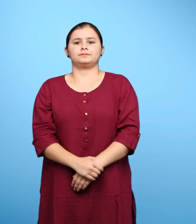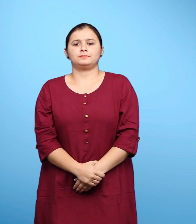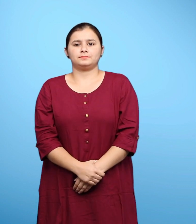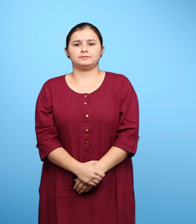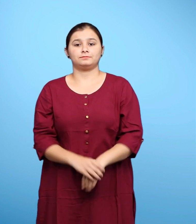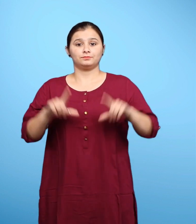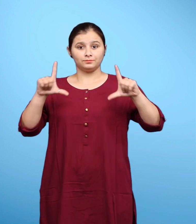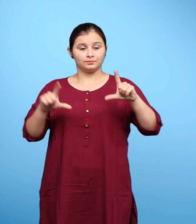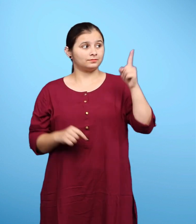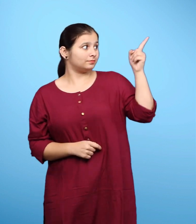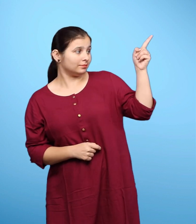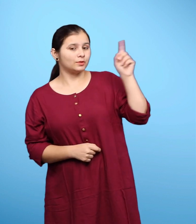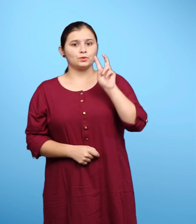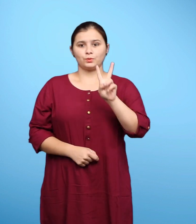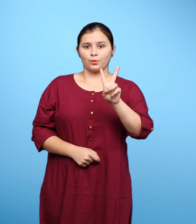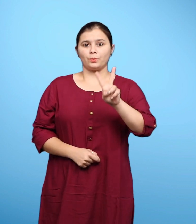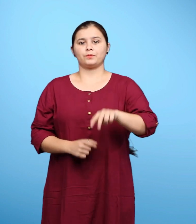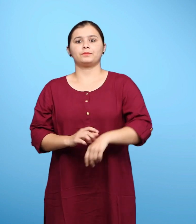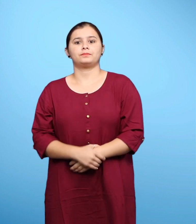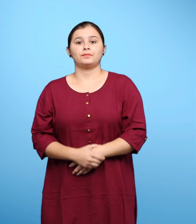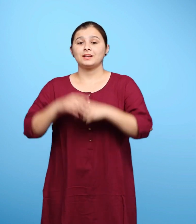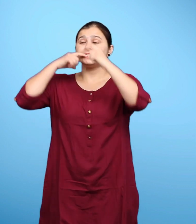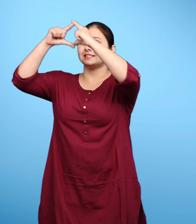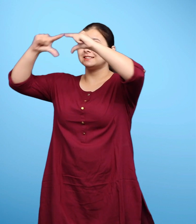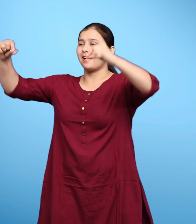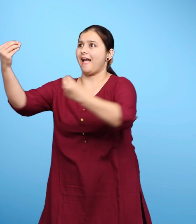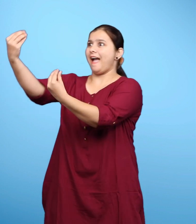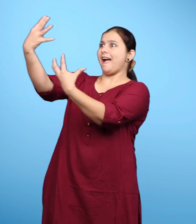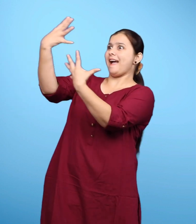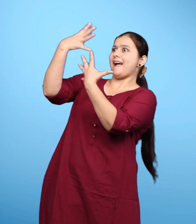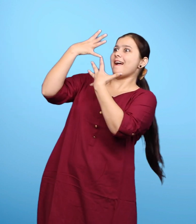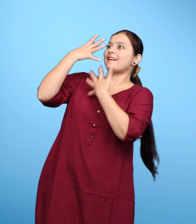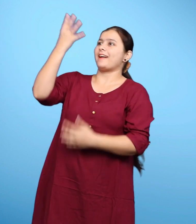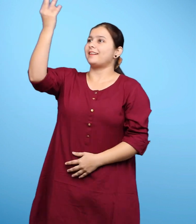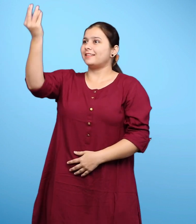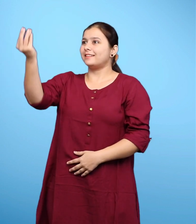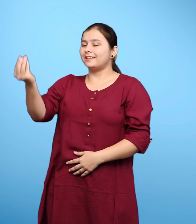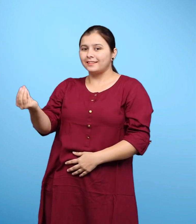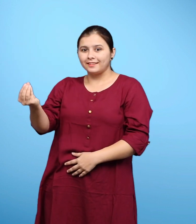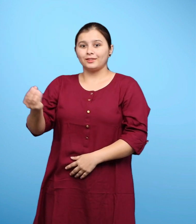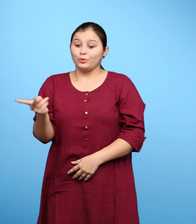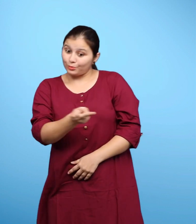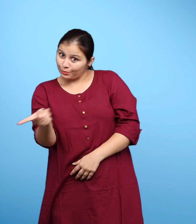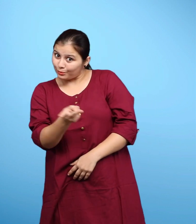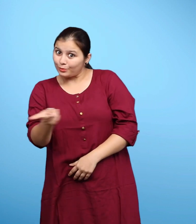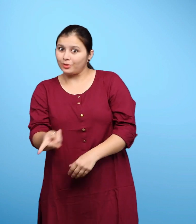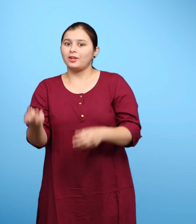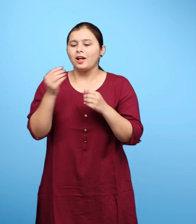चित्र दो चांदनी रात थी दोनों भोजन की खोज में